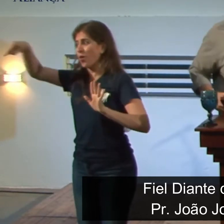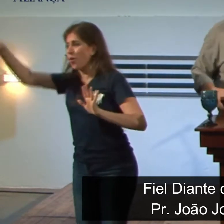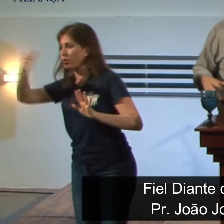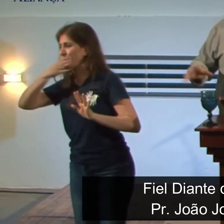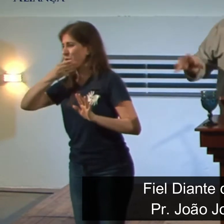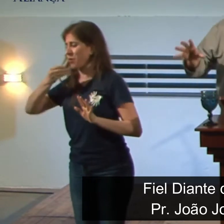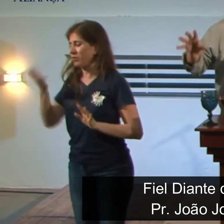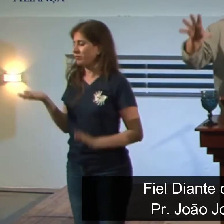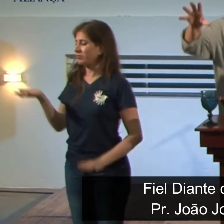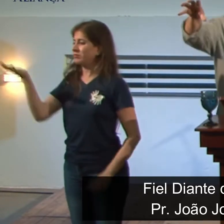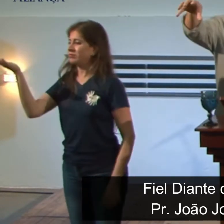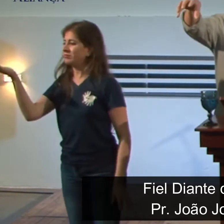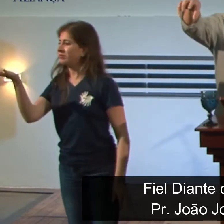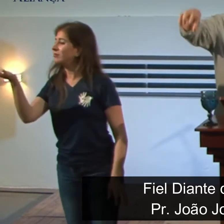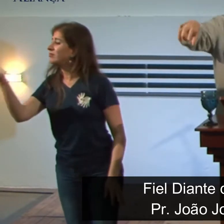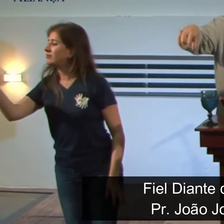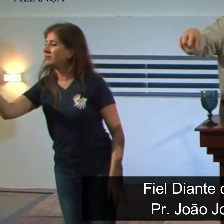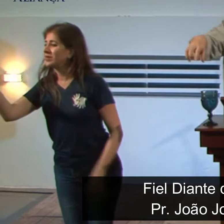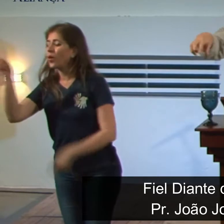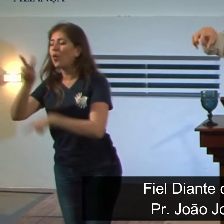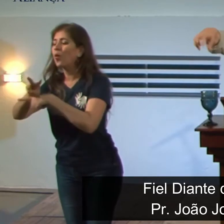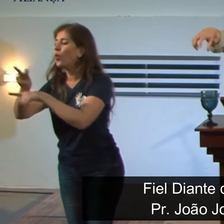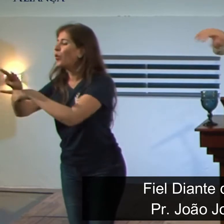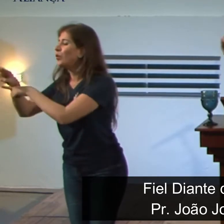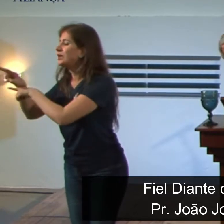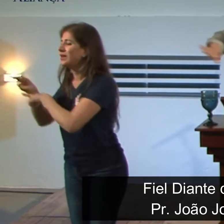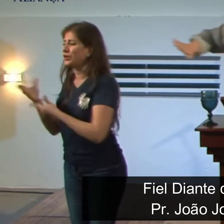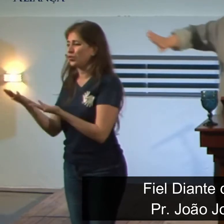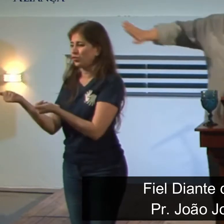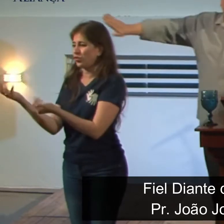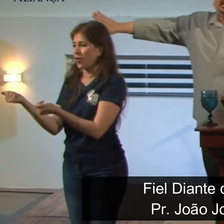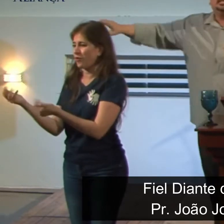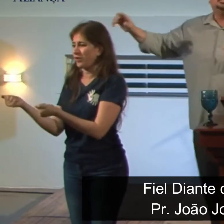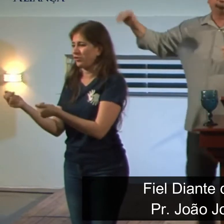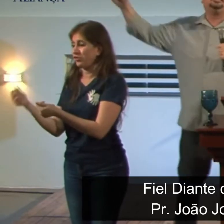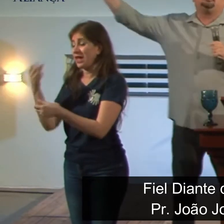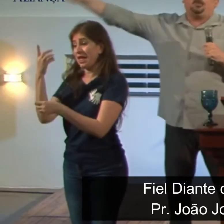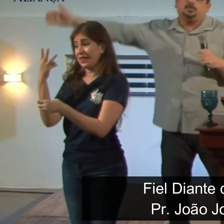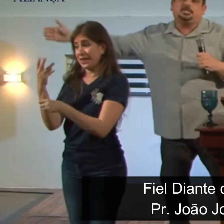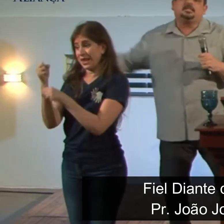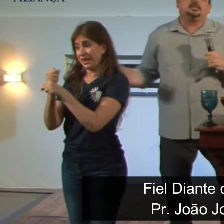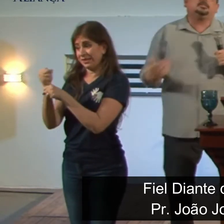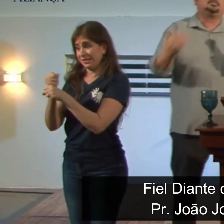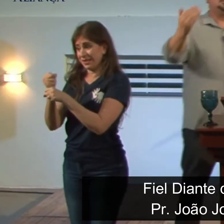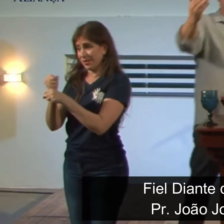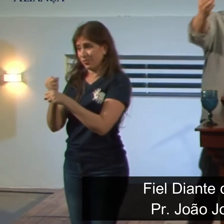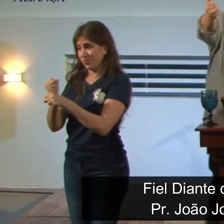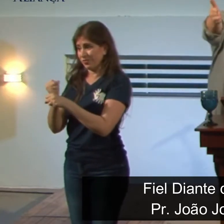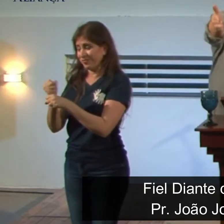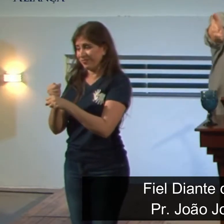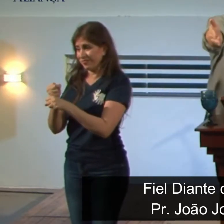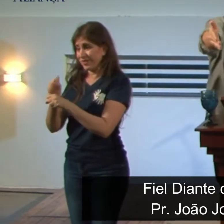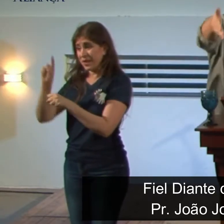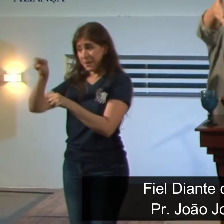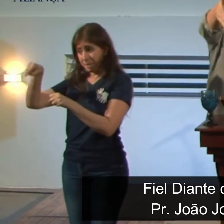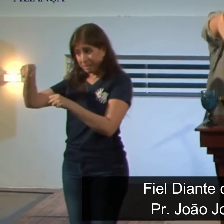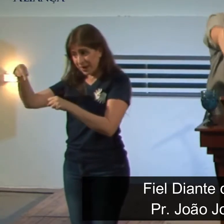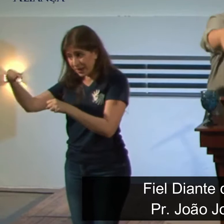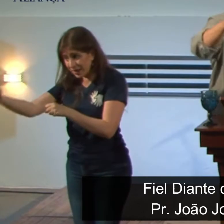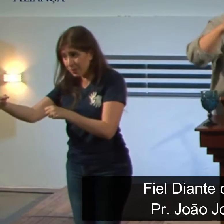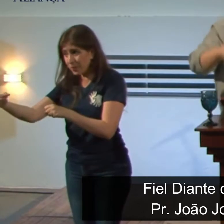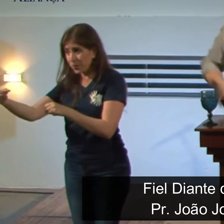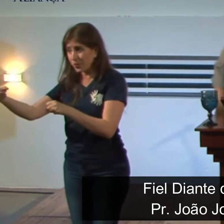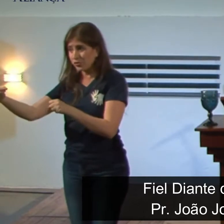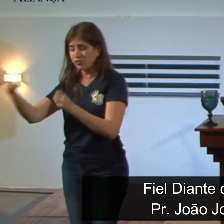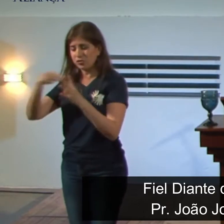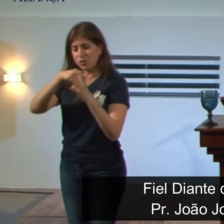agora é o encarregado. É a pessoa que estaria cuidando destes jovens durante aqueles três anos, para depois dos três anos eles se apresentarem